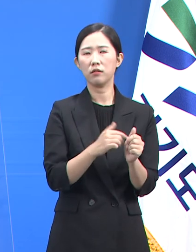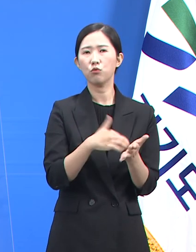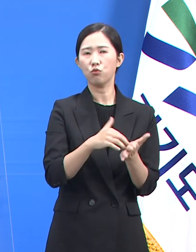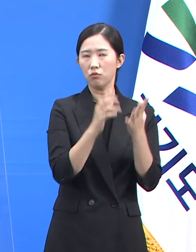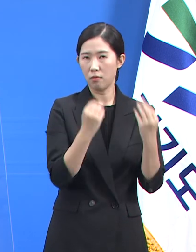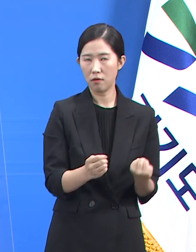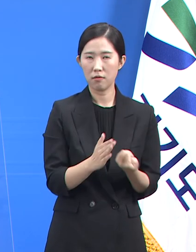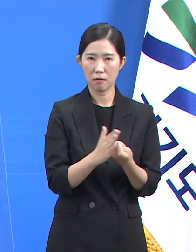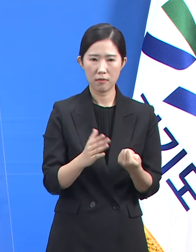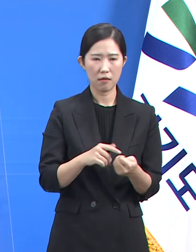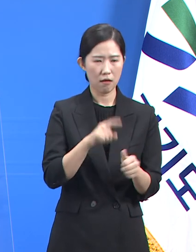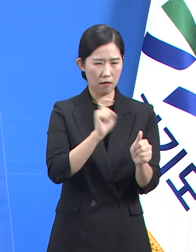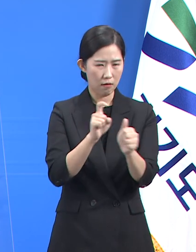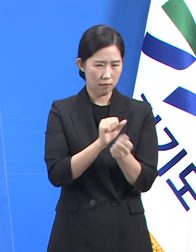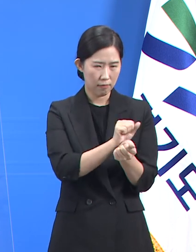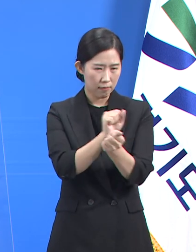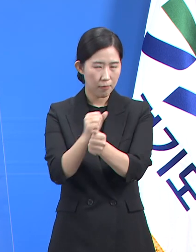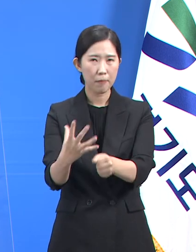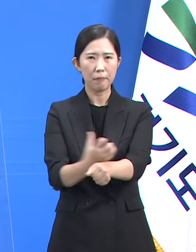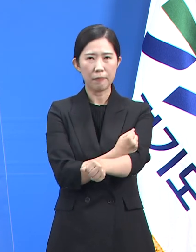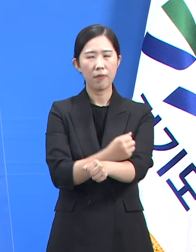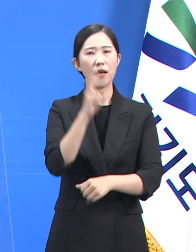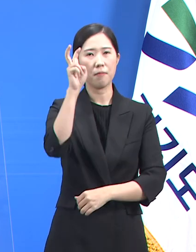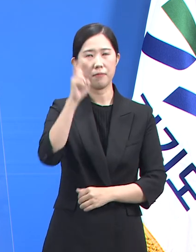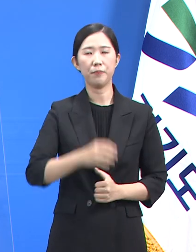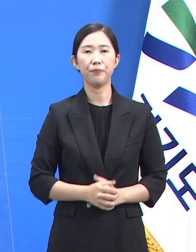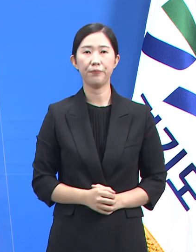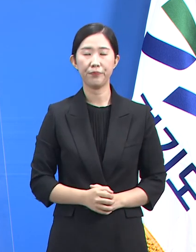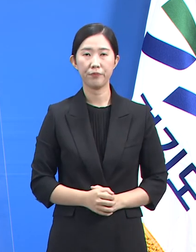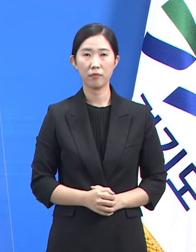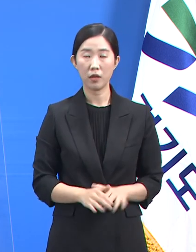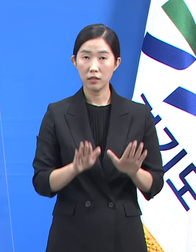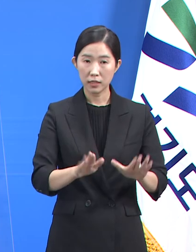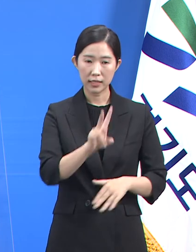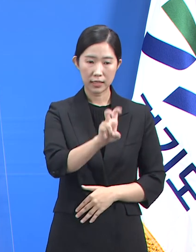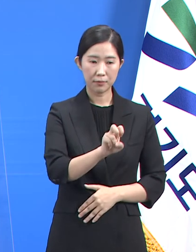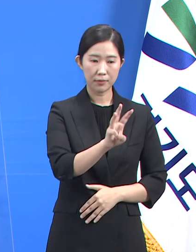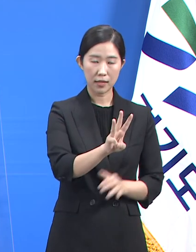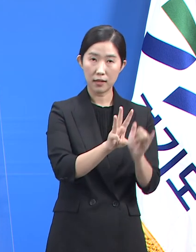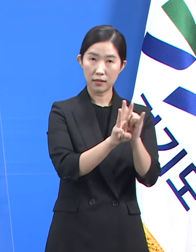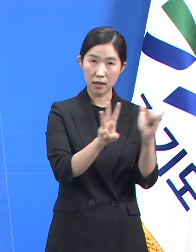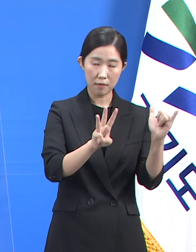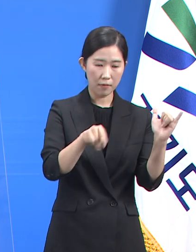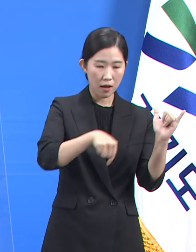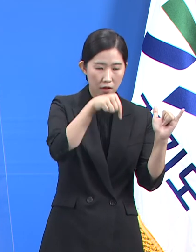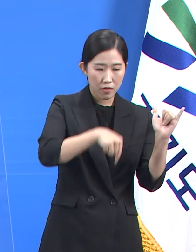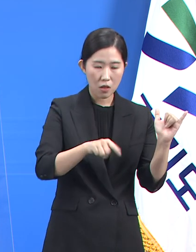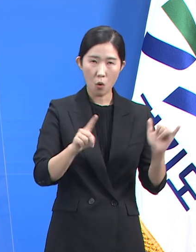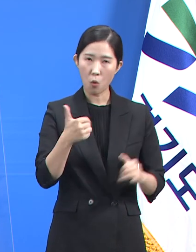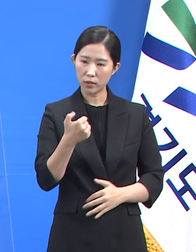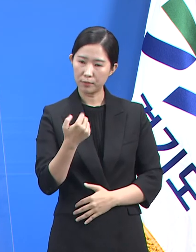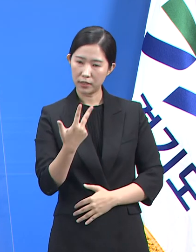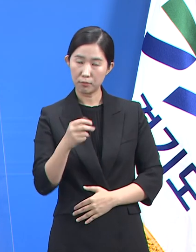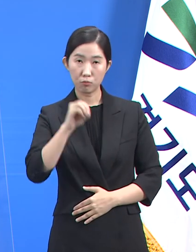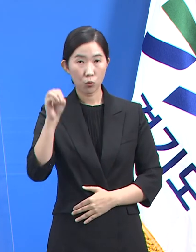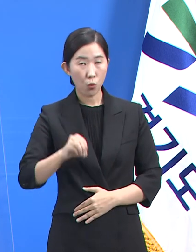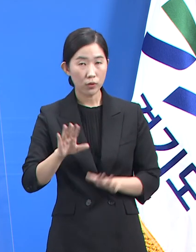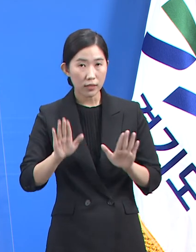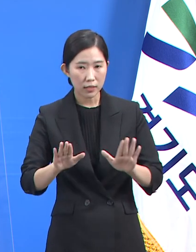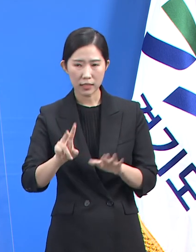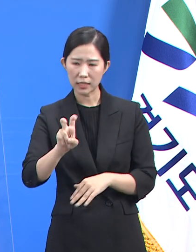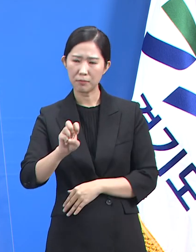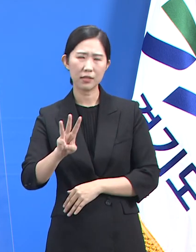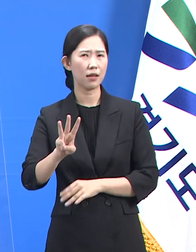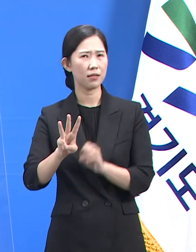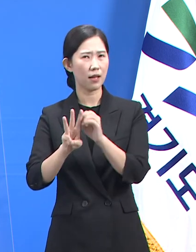감염이 증가한 것으로 분석됩니다. 지표 환자 23명 중 57%인 13명이 선제검사를